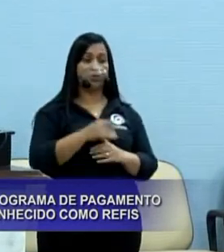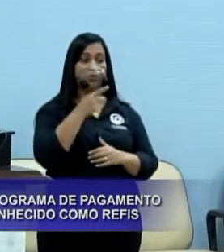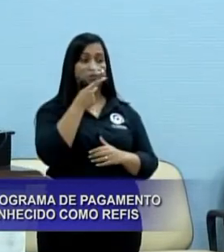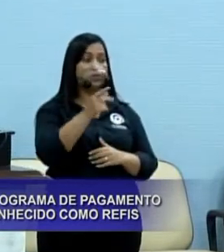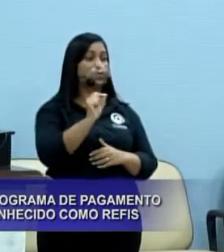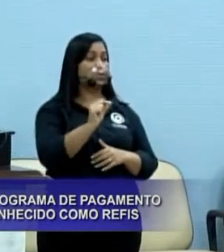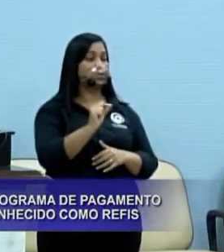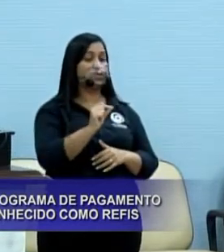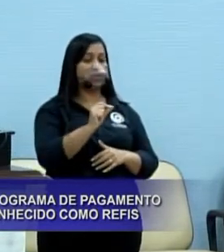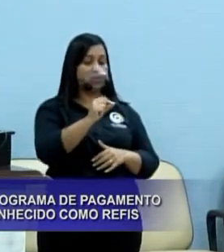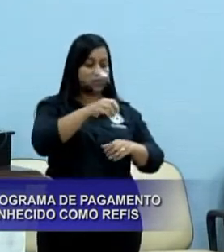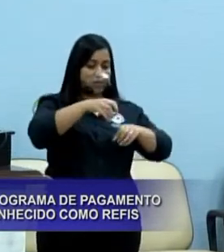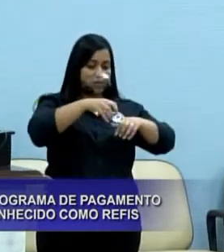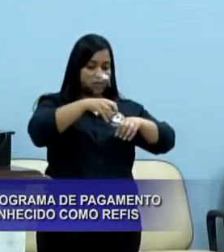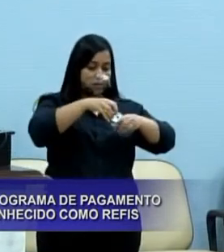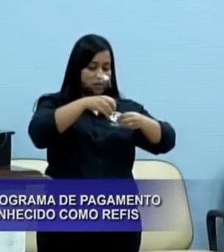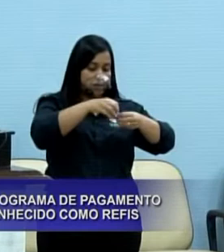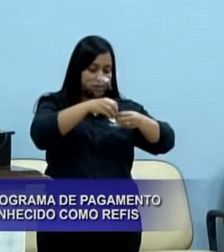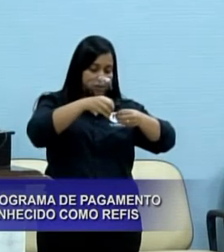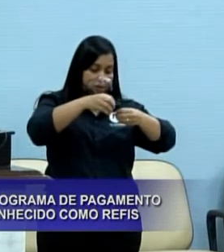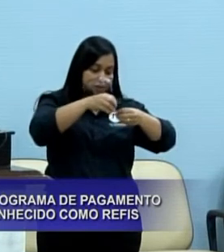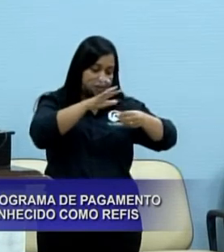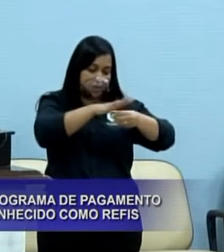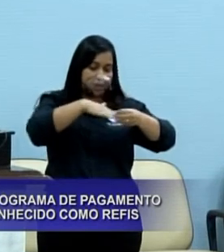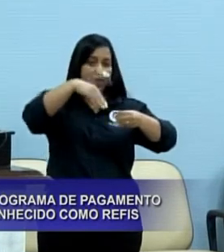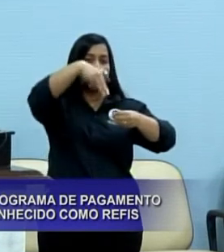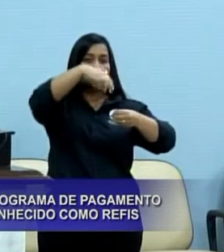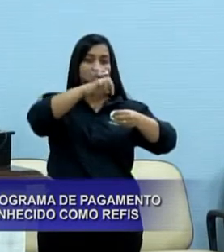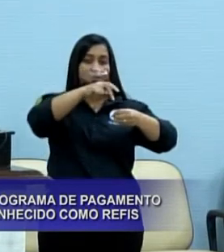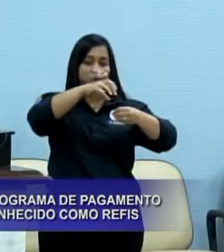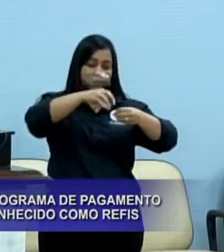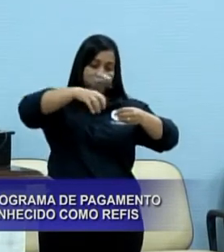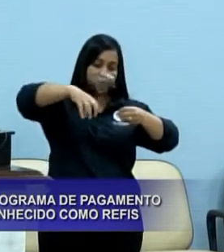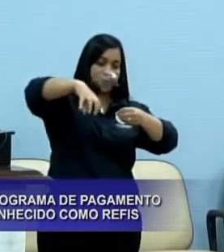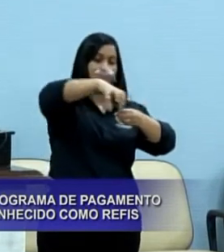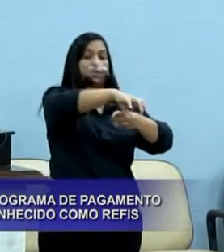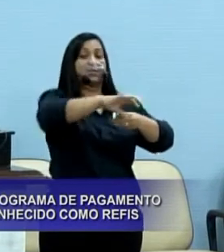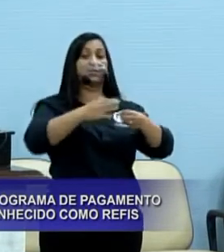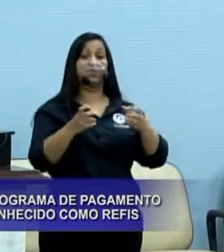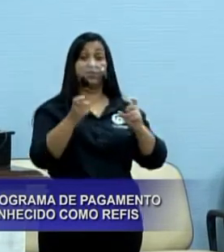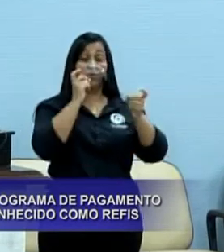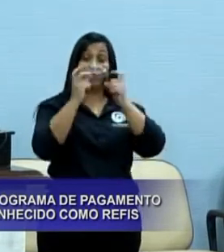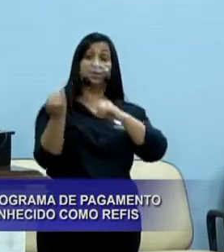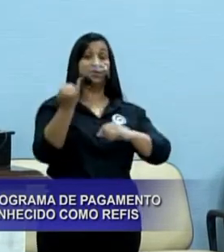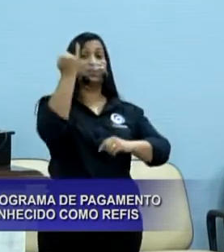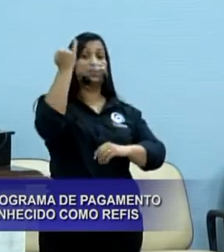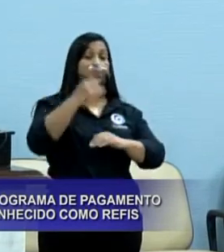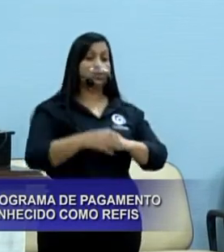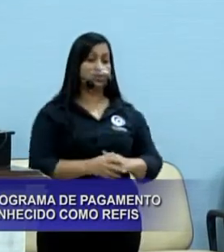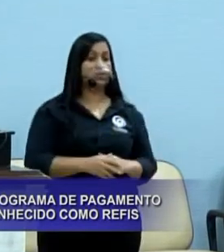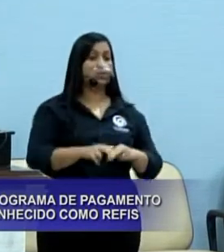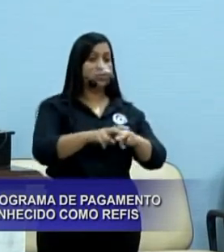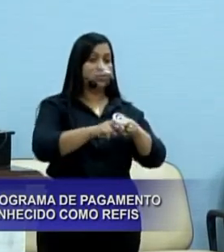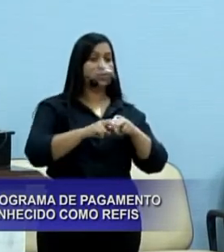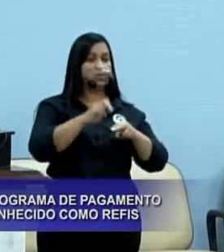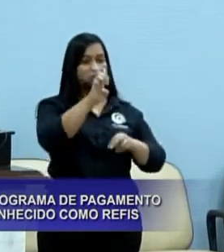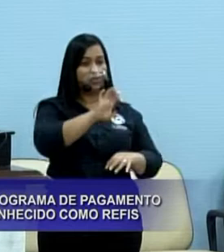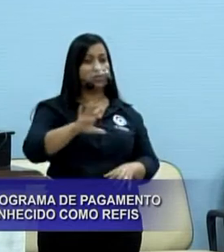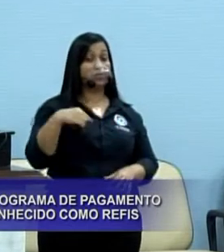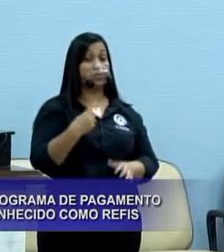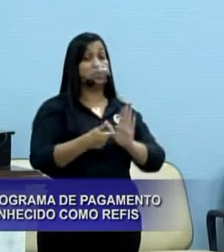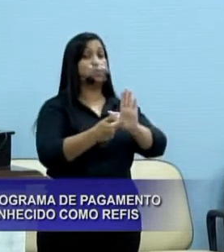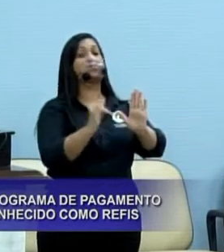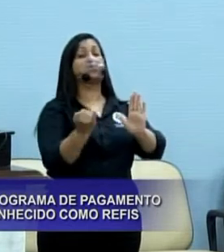muito bem proveitosa, uma audiência muito bonita, muito importante a nível estadual, que mostra a